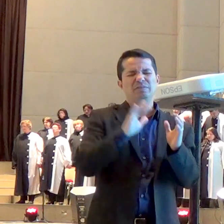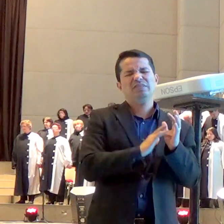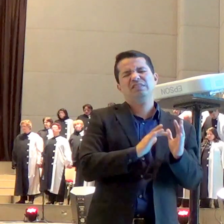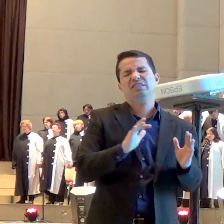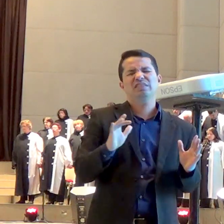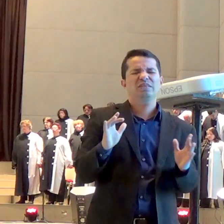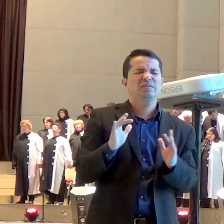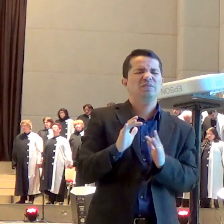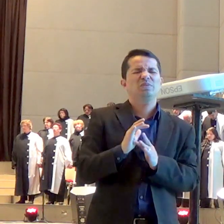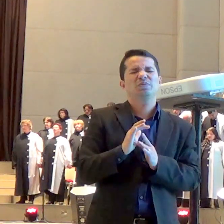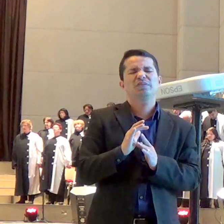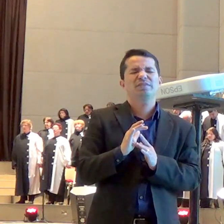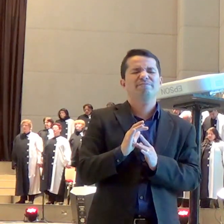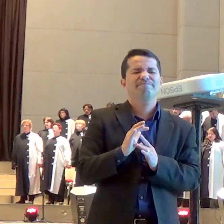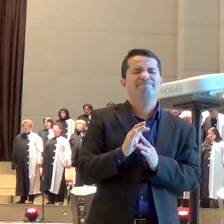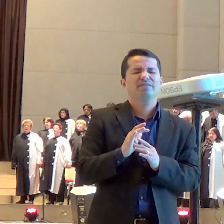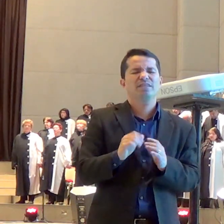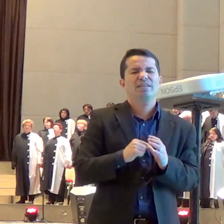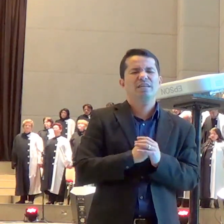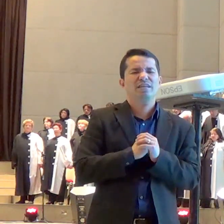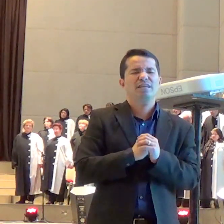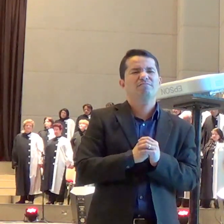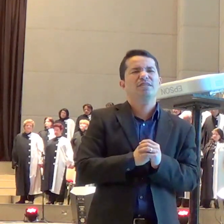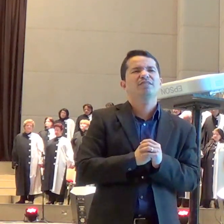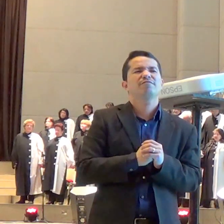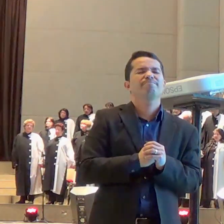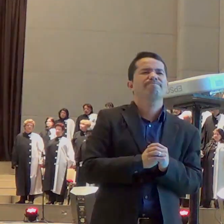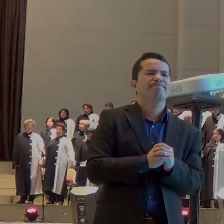Jesus amém e amém amém amém